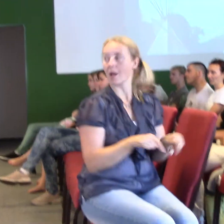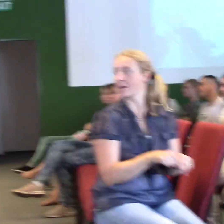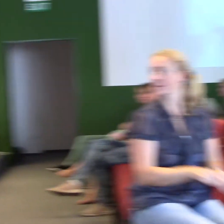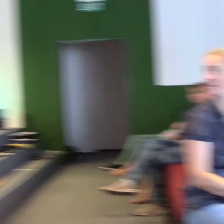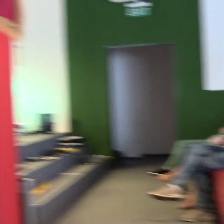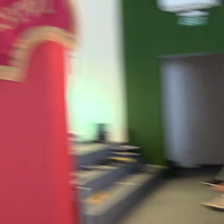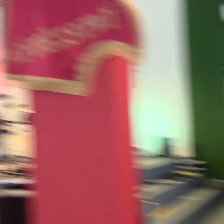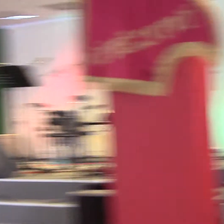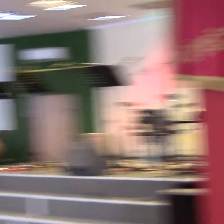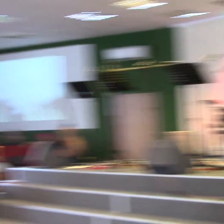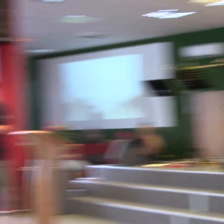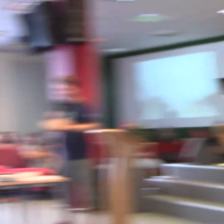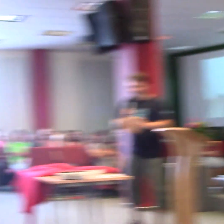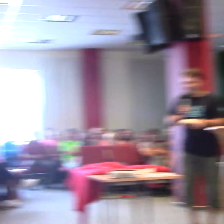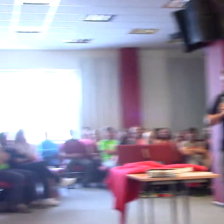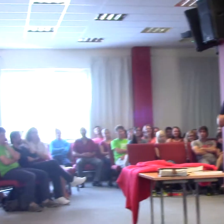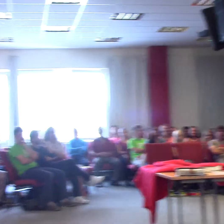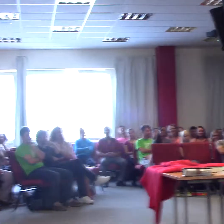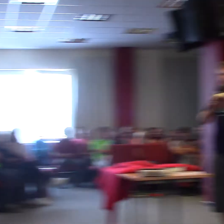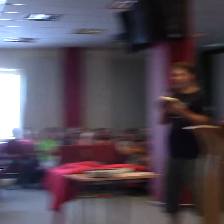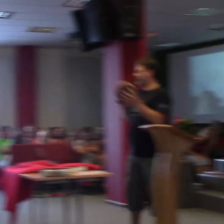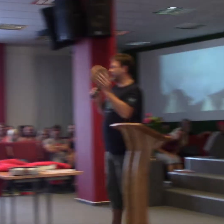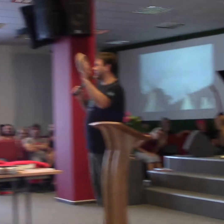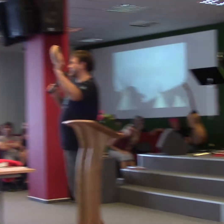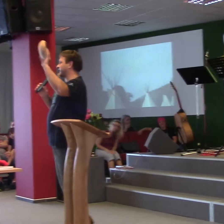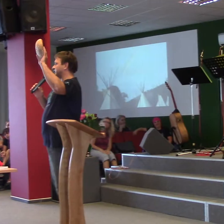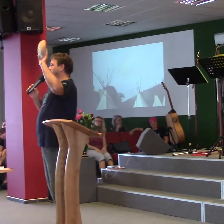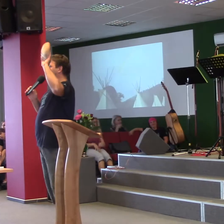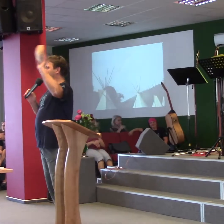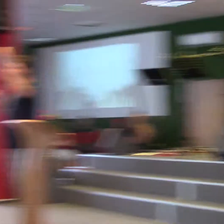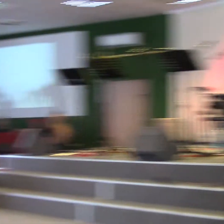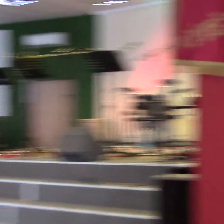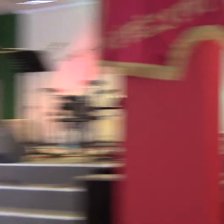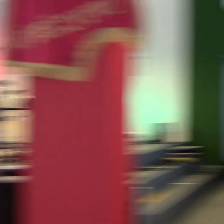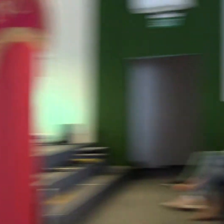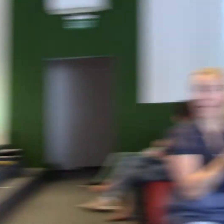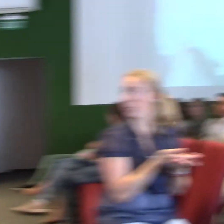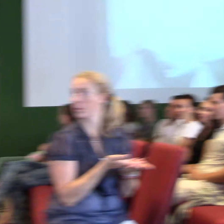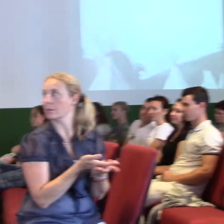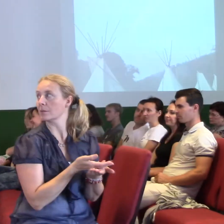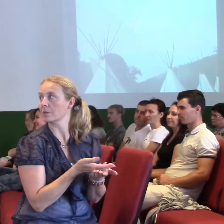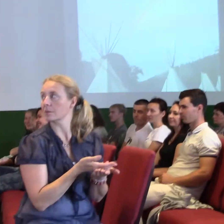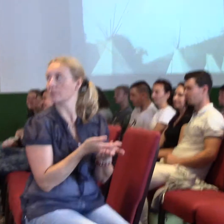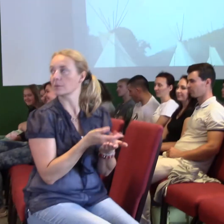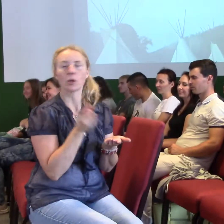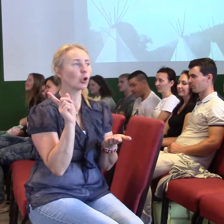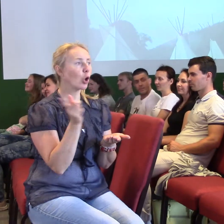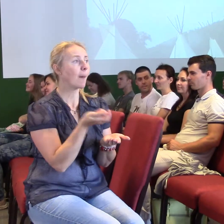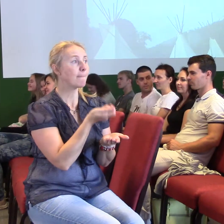Jste neviděli? Bibla mluví o tom, že je chleba. Že je to pokrm pro náš